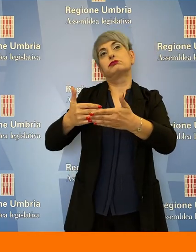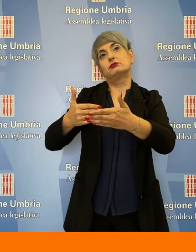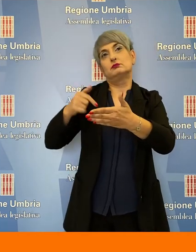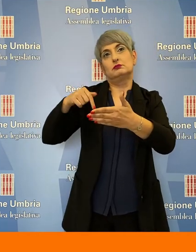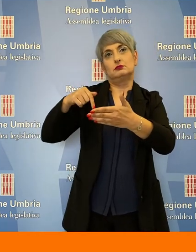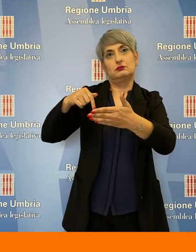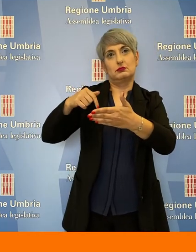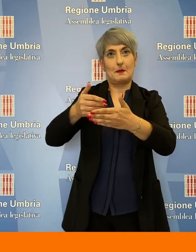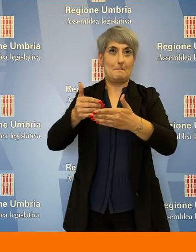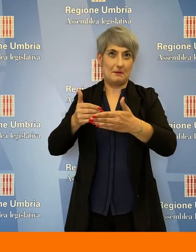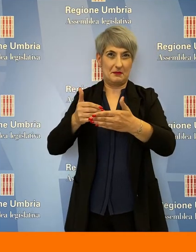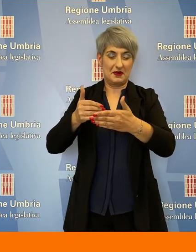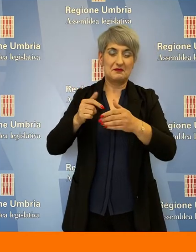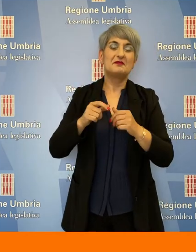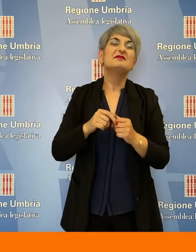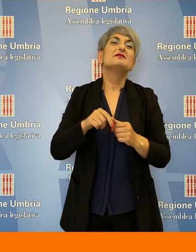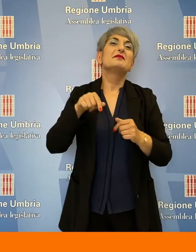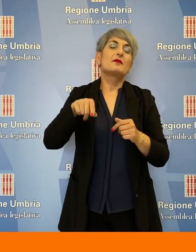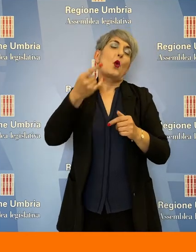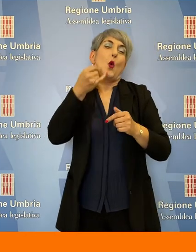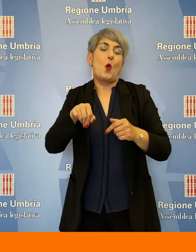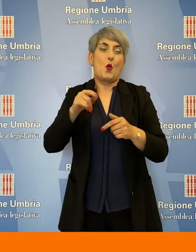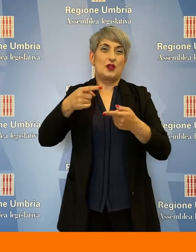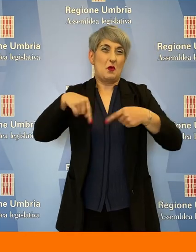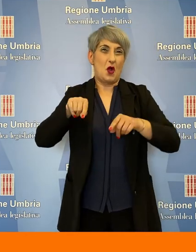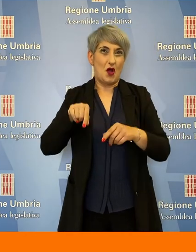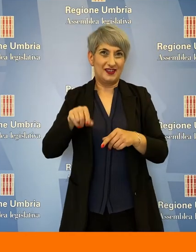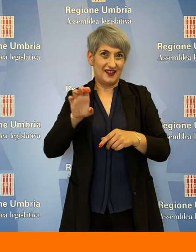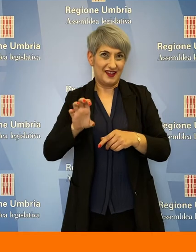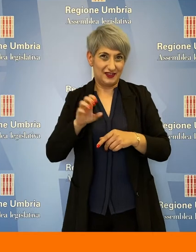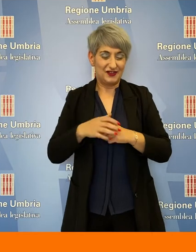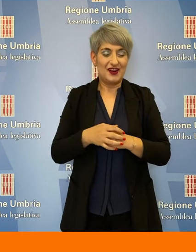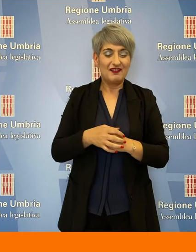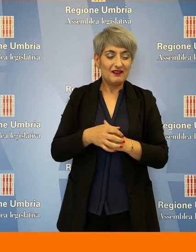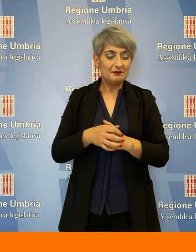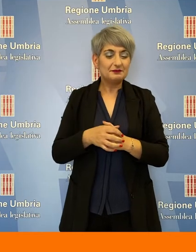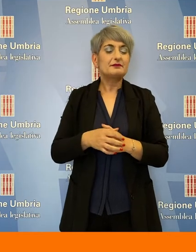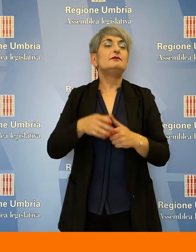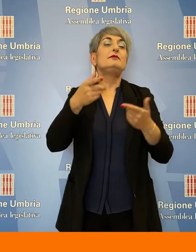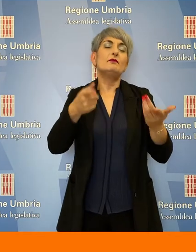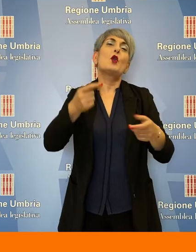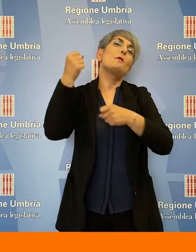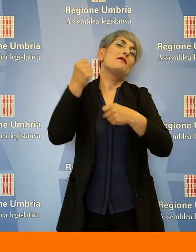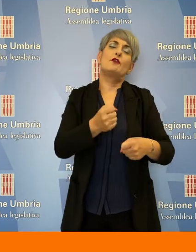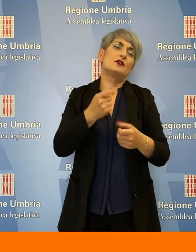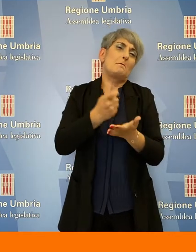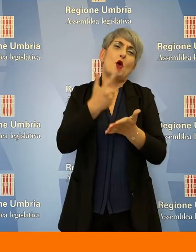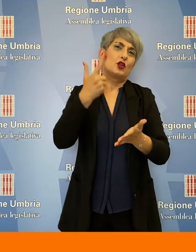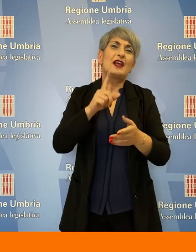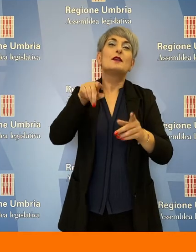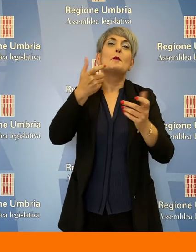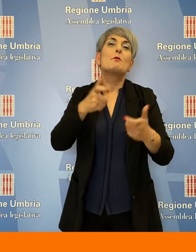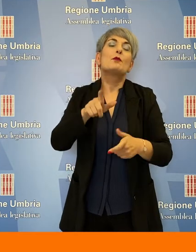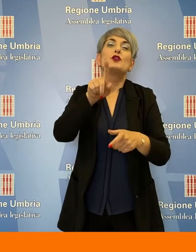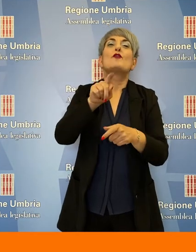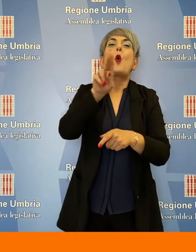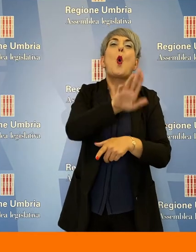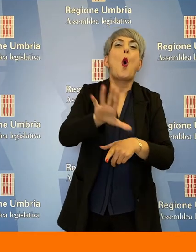consiglio. Quindi si tratta di una fonte importante per la storia dell'Umbria.